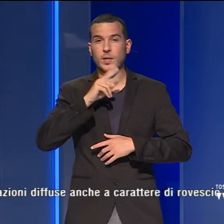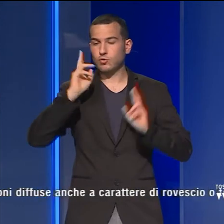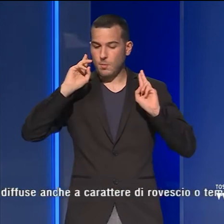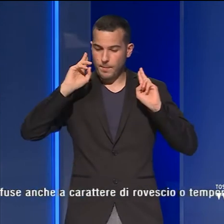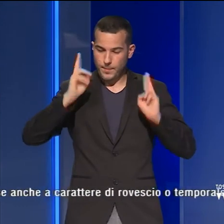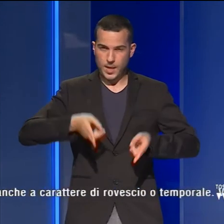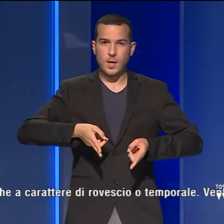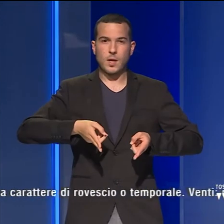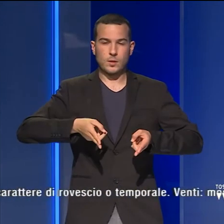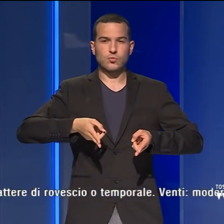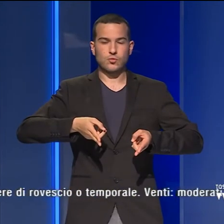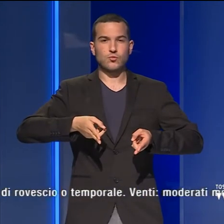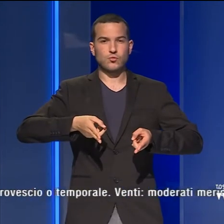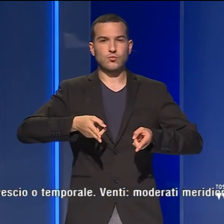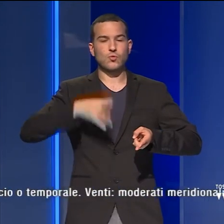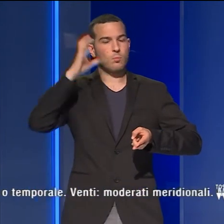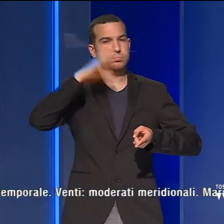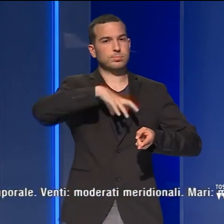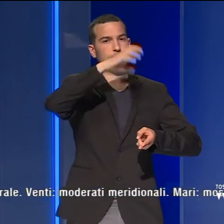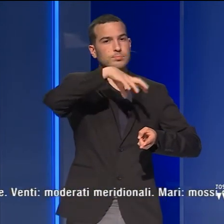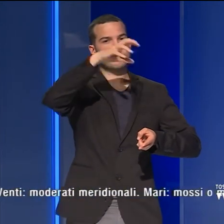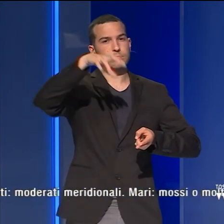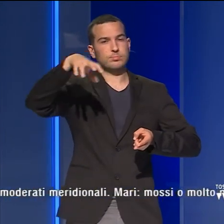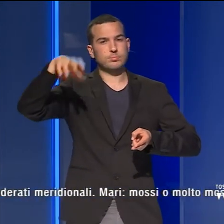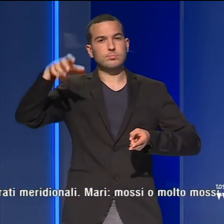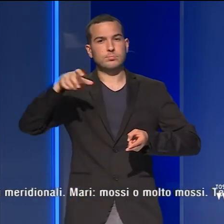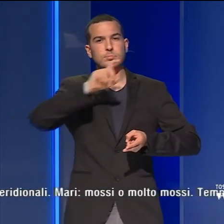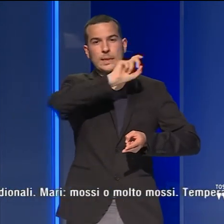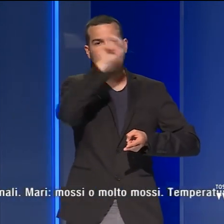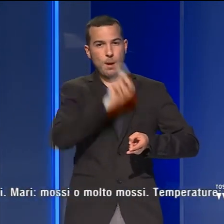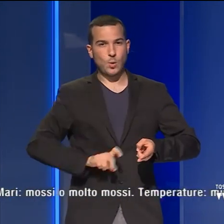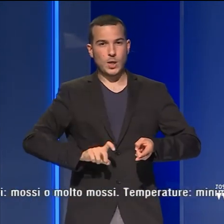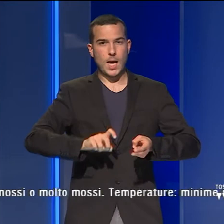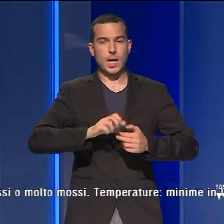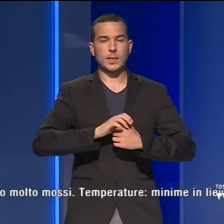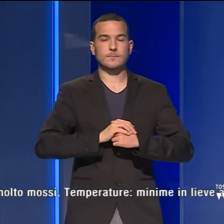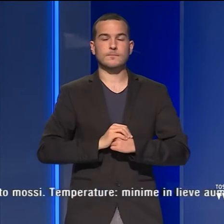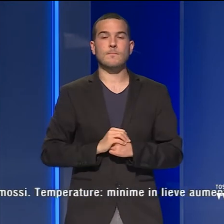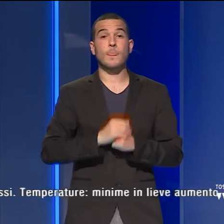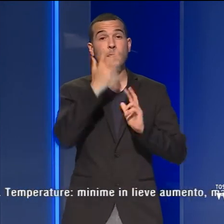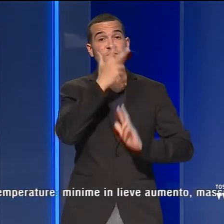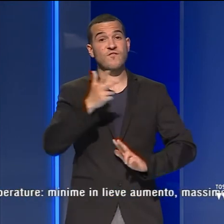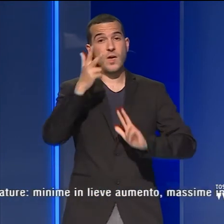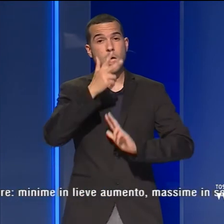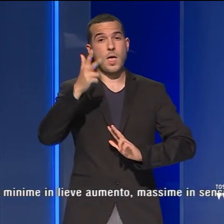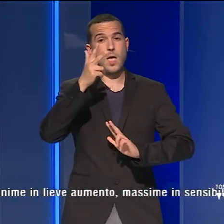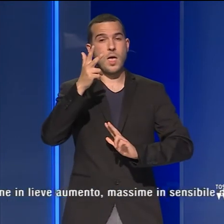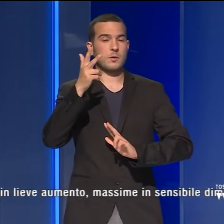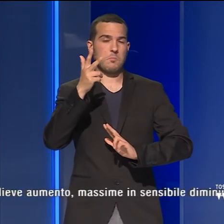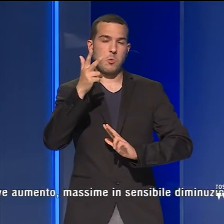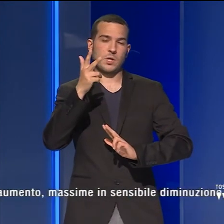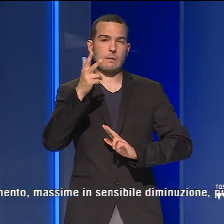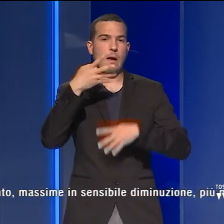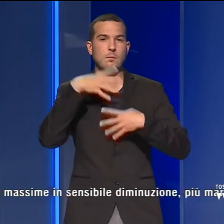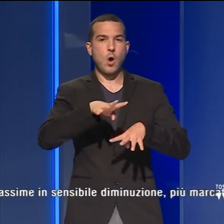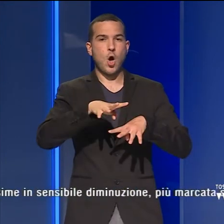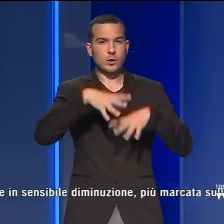il tempo, con precipitazioni diffuse anche a carattere di temporale. I venti moderati, i mari tra